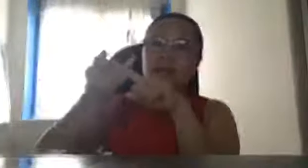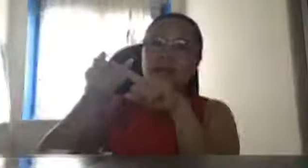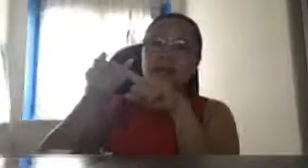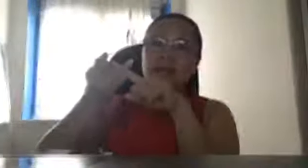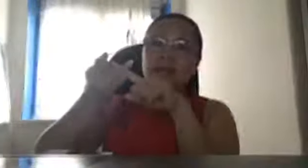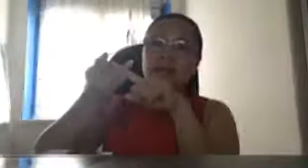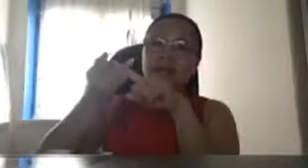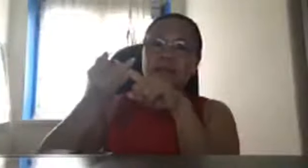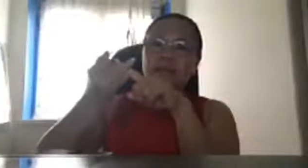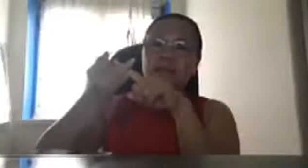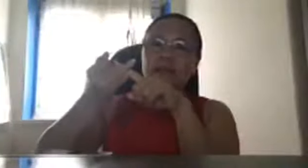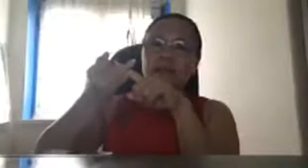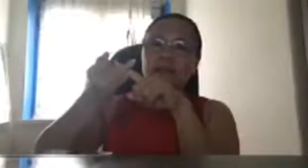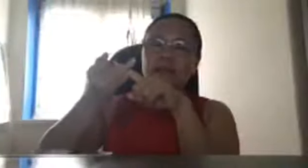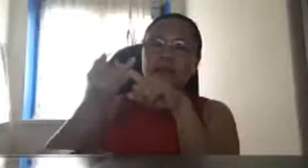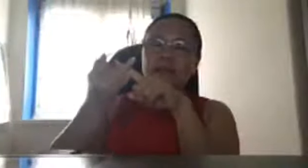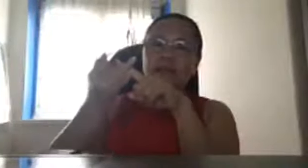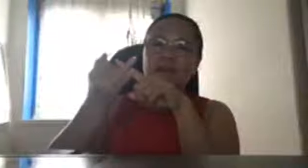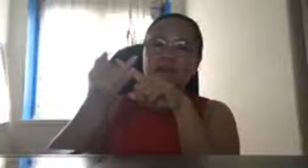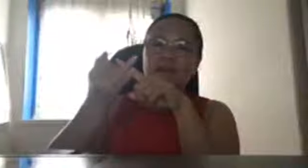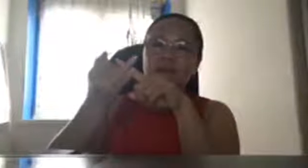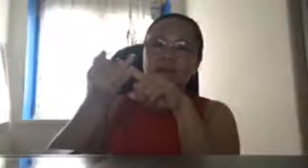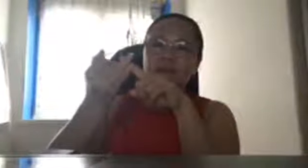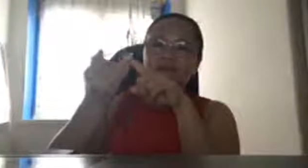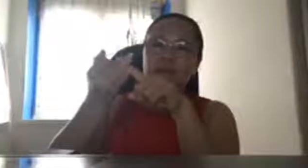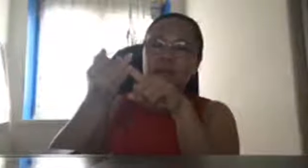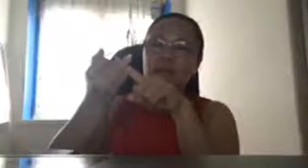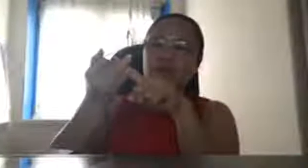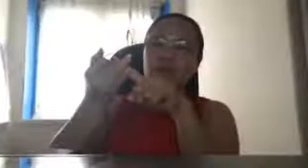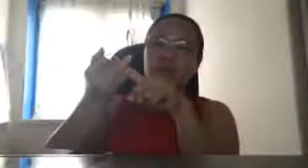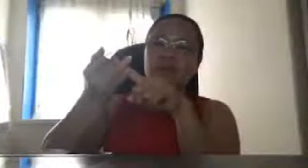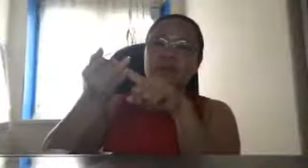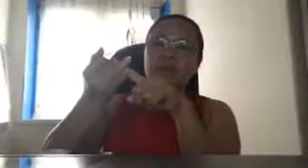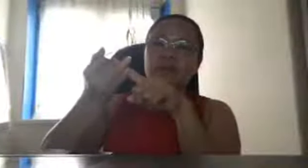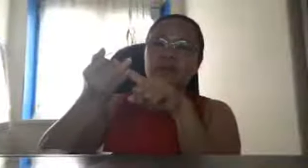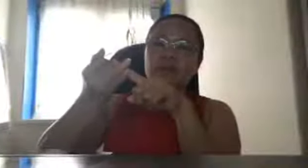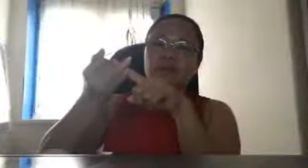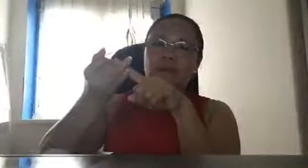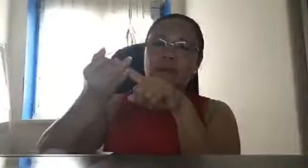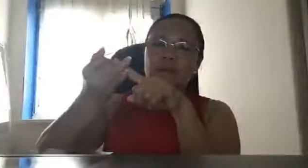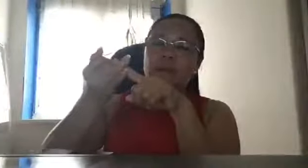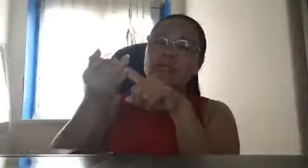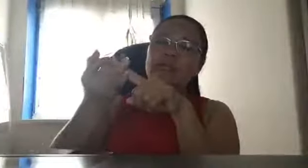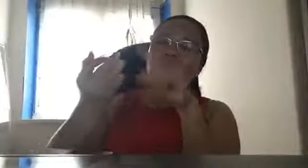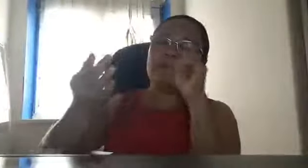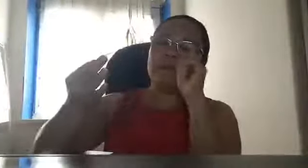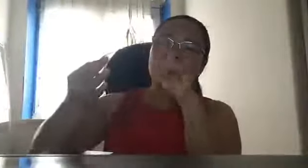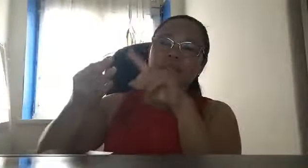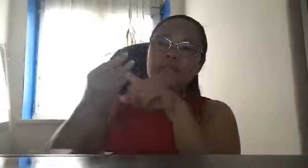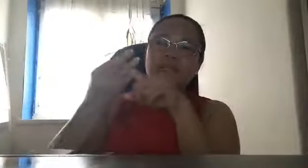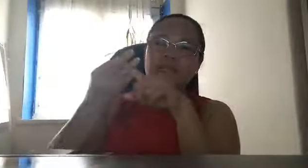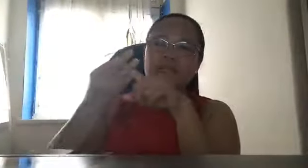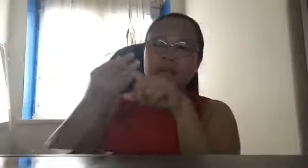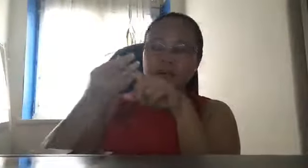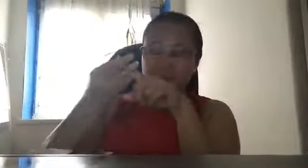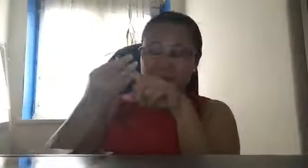ang mga senador papanik magsasalita ang